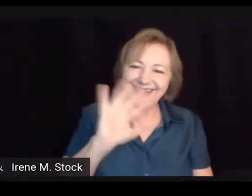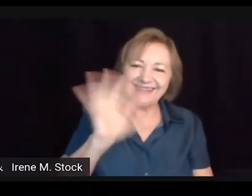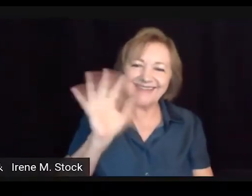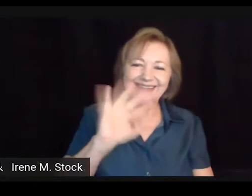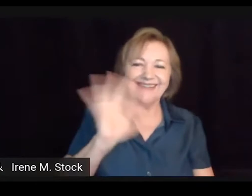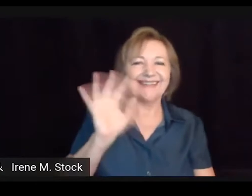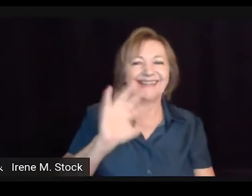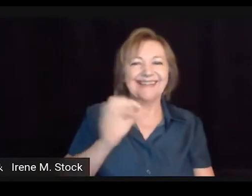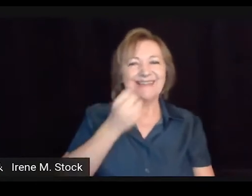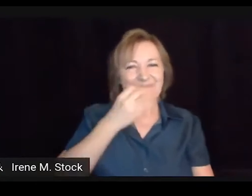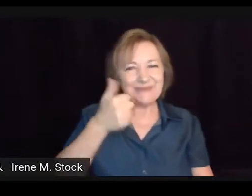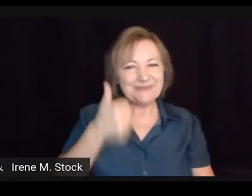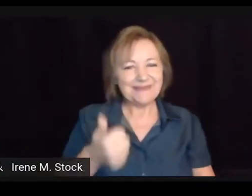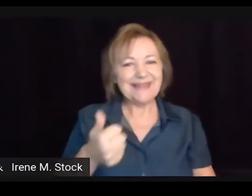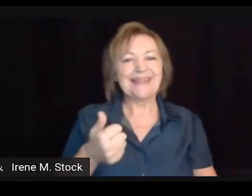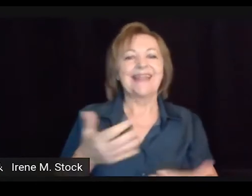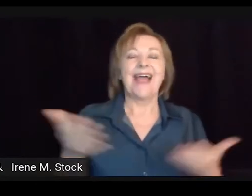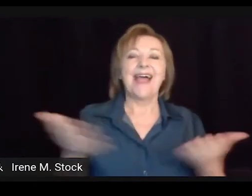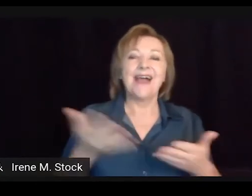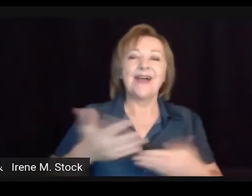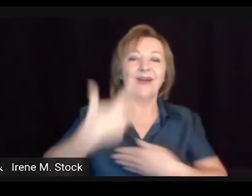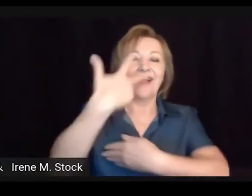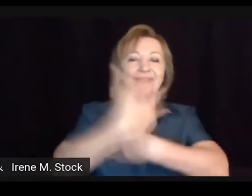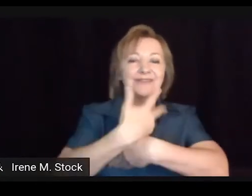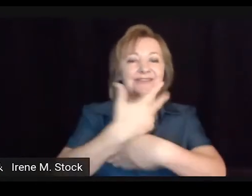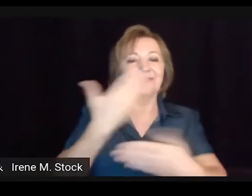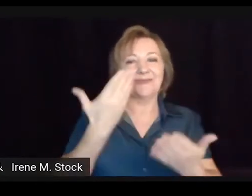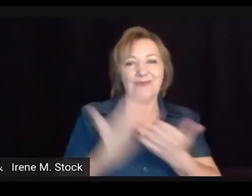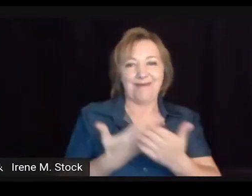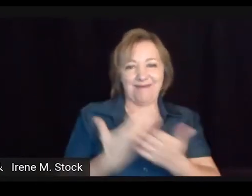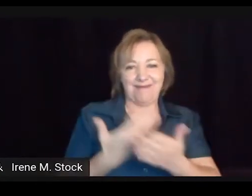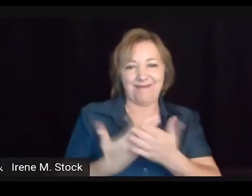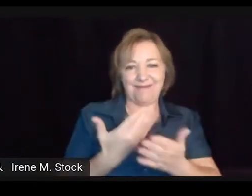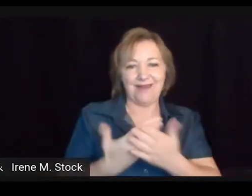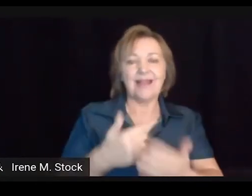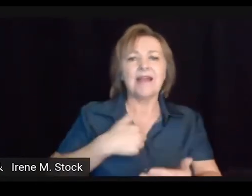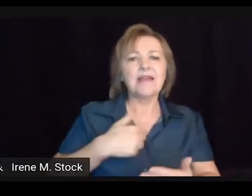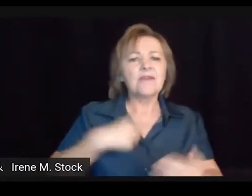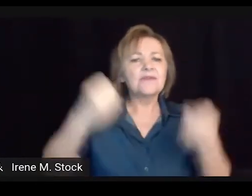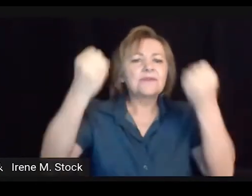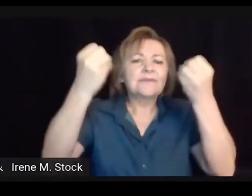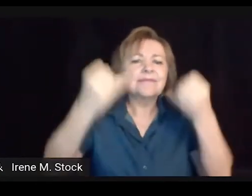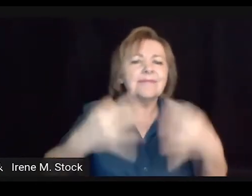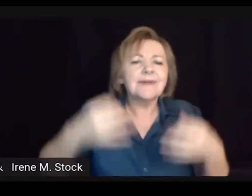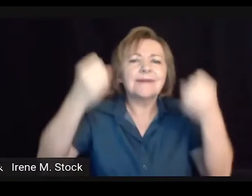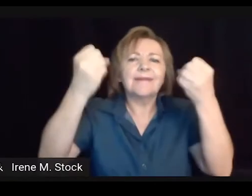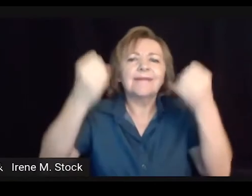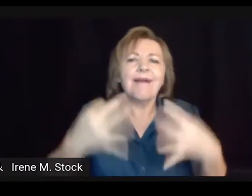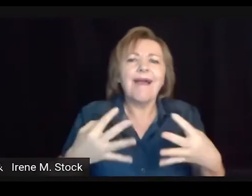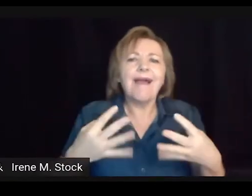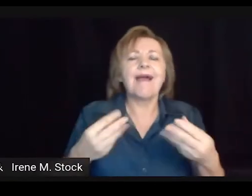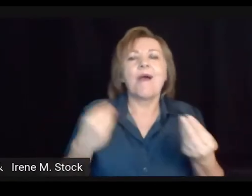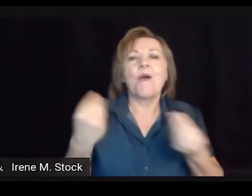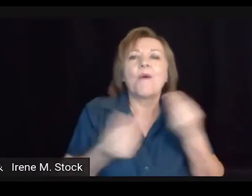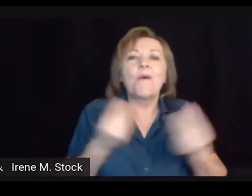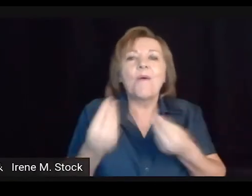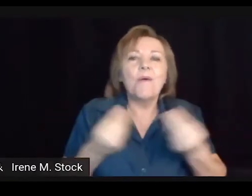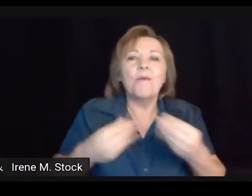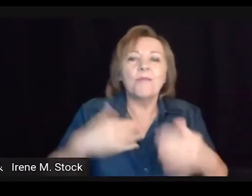Olá, tudo bem? Nesta videoaula eu vou explicar